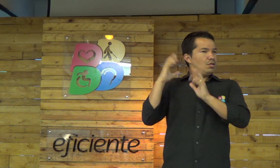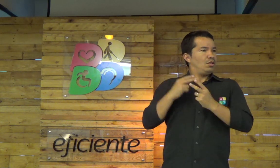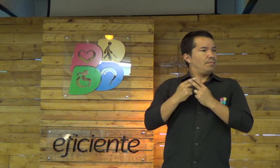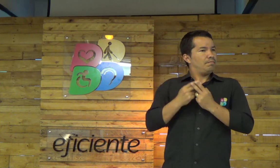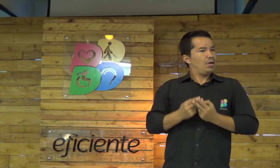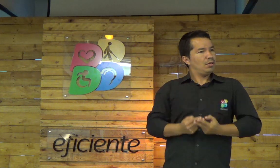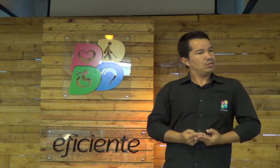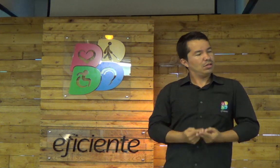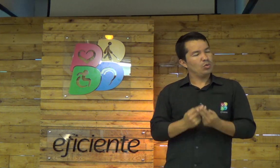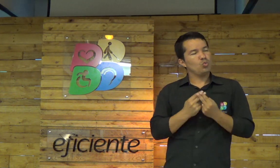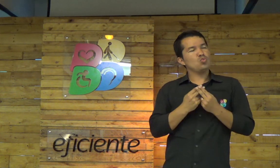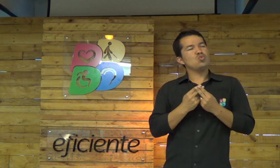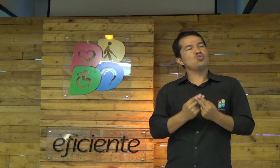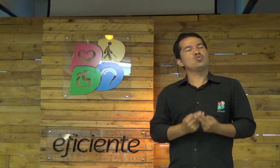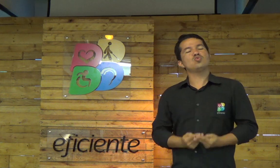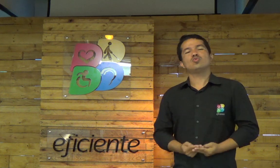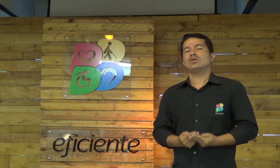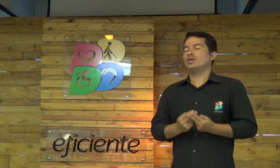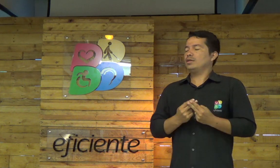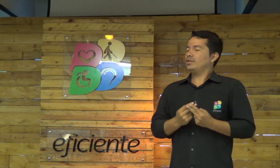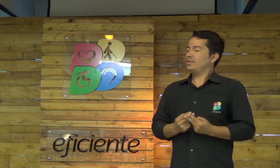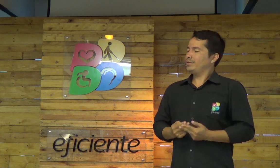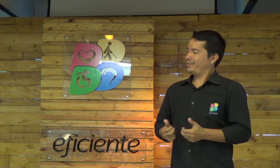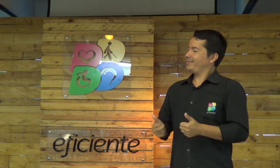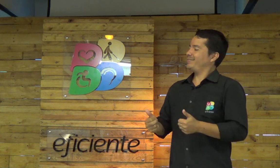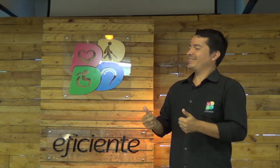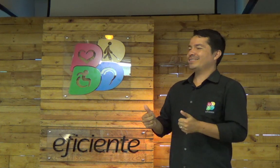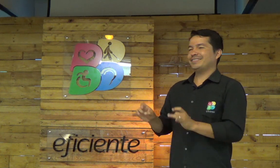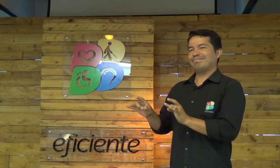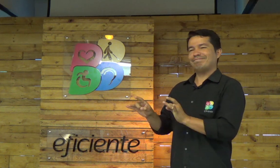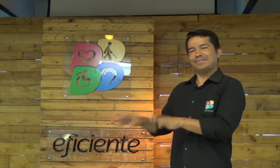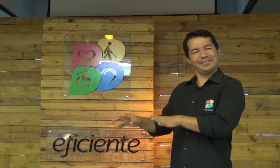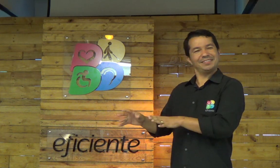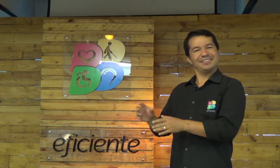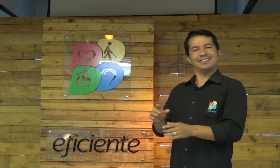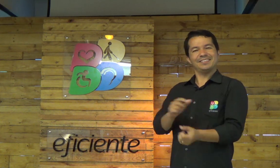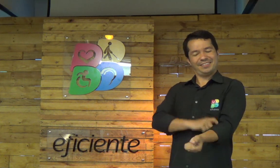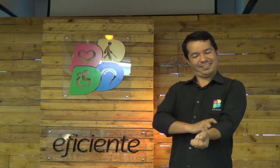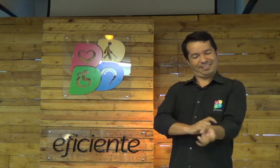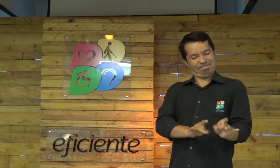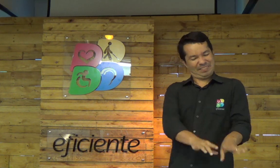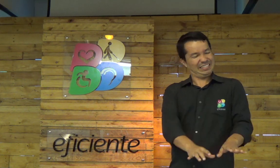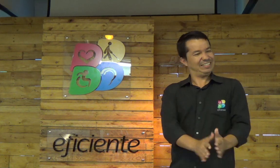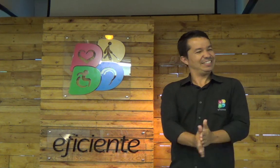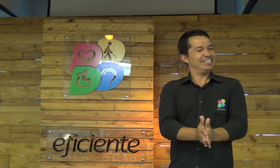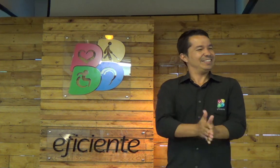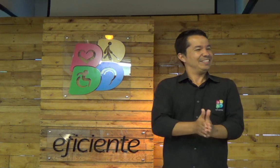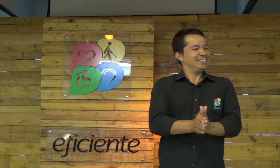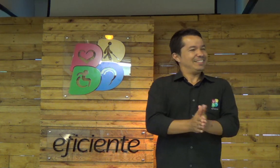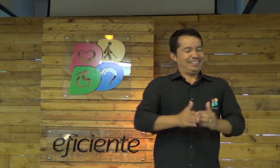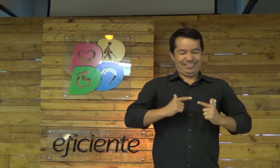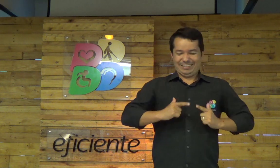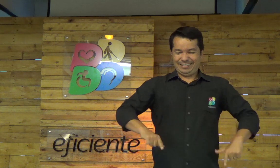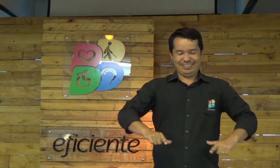às vezes, vem alguém perto de você e começa ali, e você precisa ter paciência. Deixa de lado esse